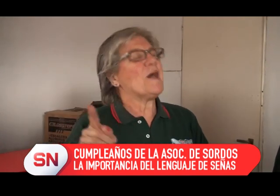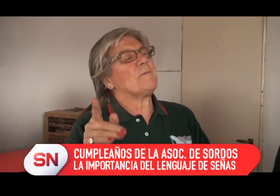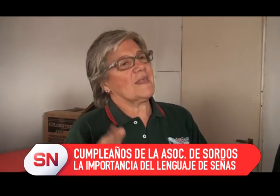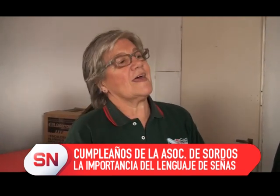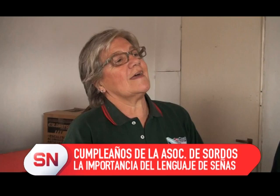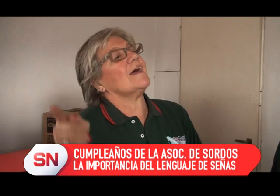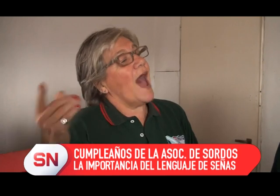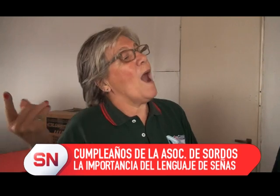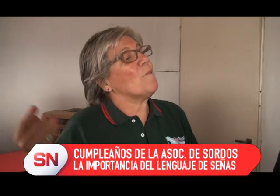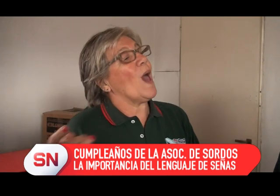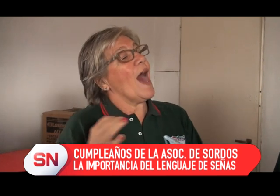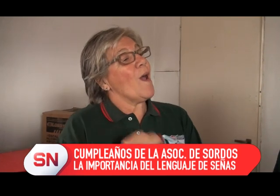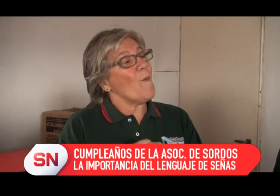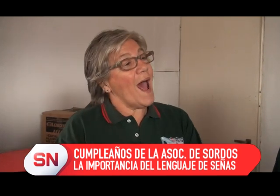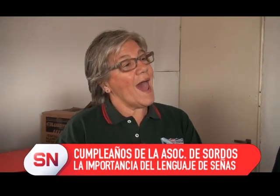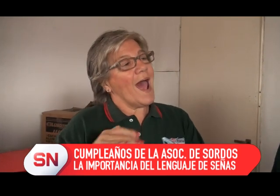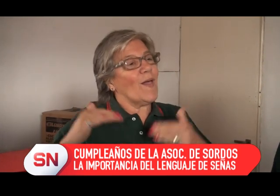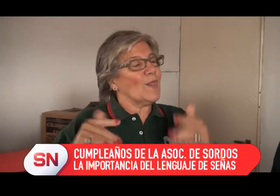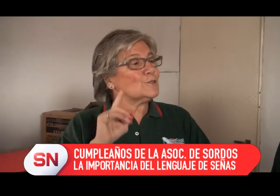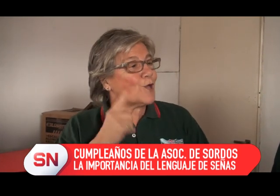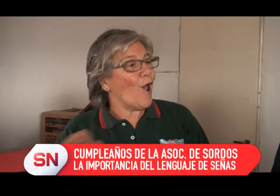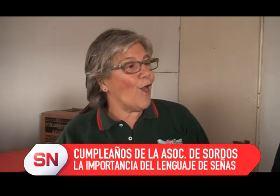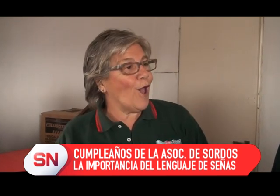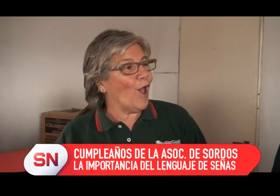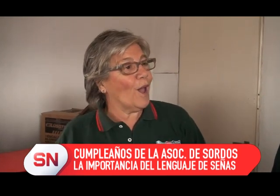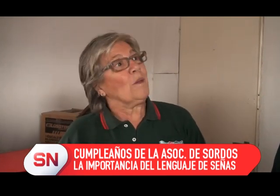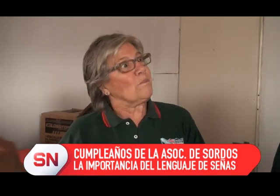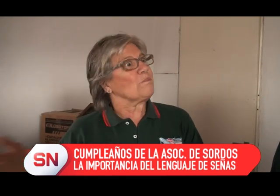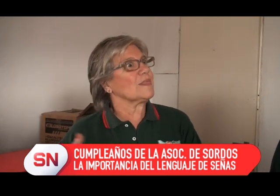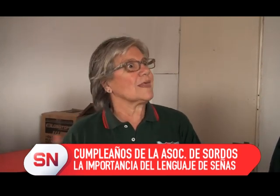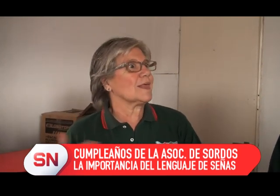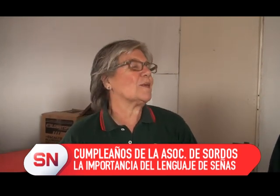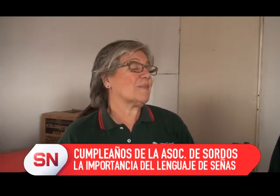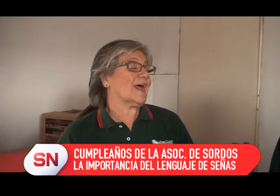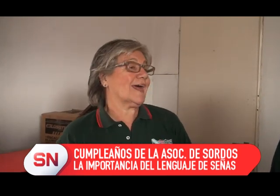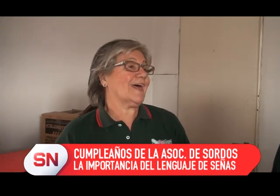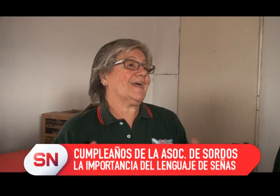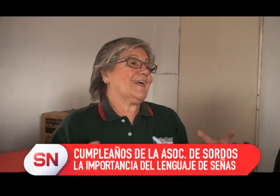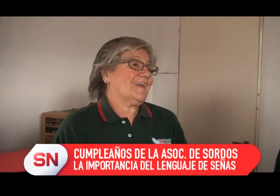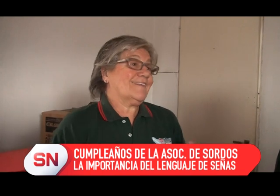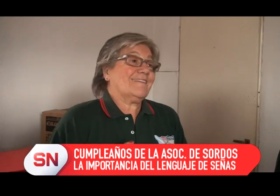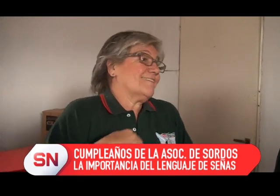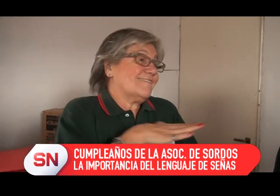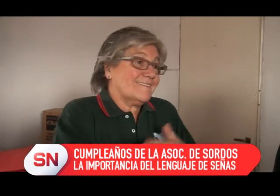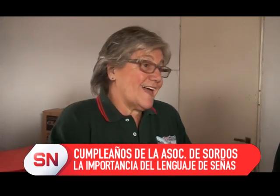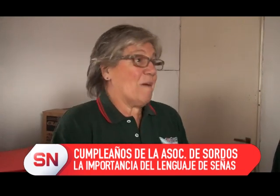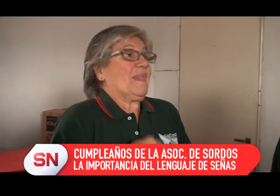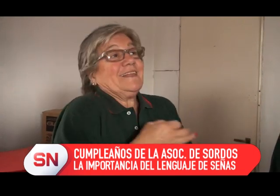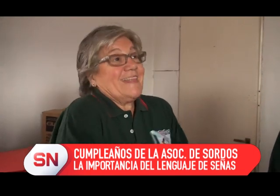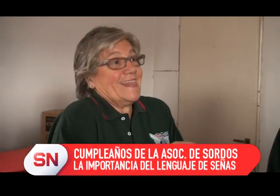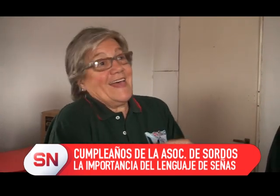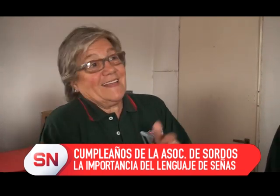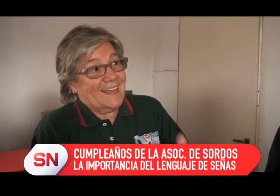Santa Rita primero, donde fueron lugares físicos para poder ir reuniéndose ellos primero llamando a gente,